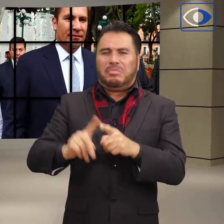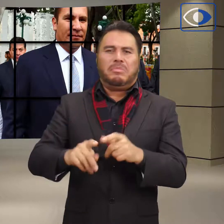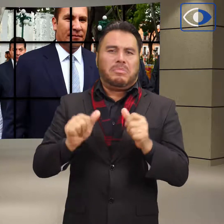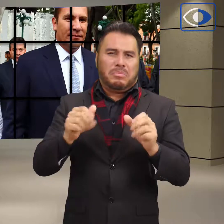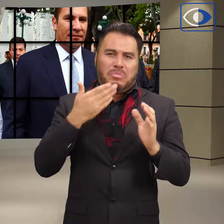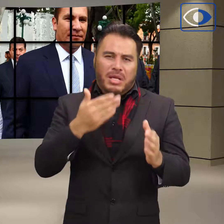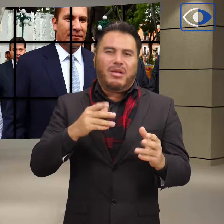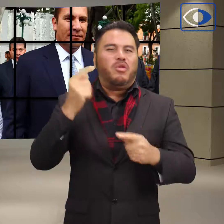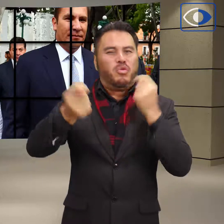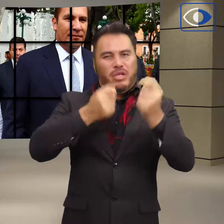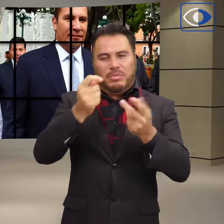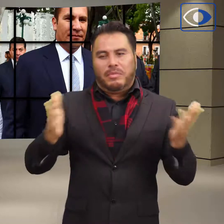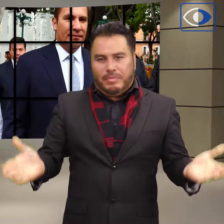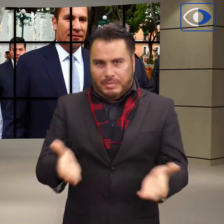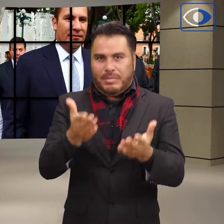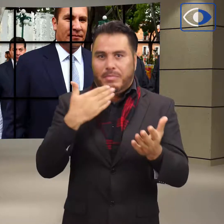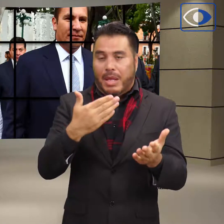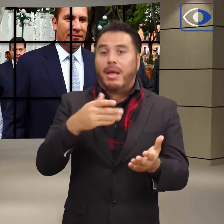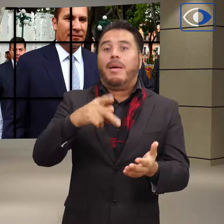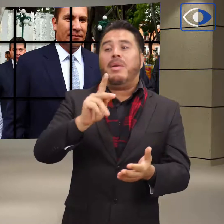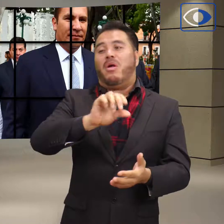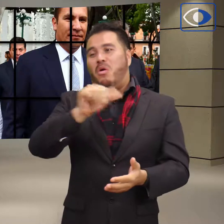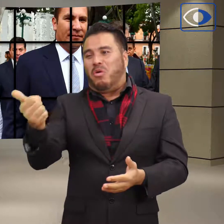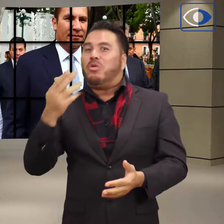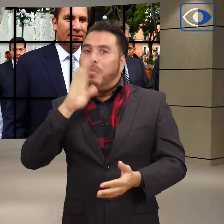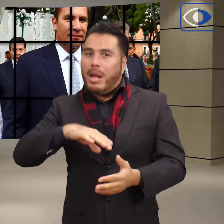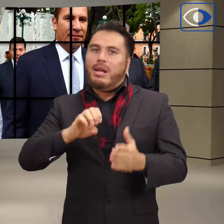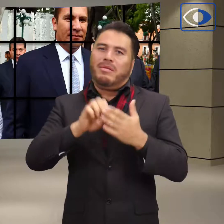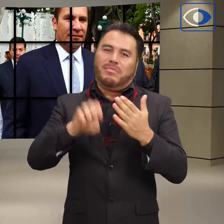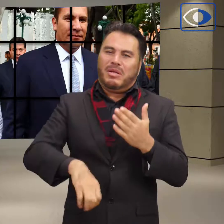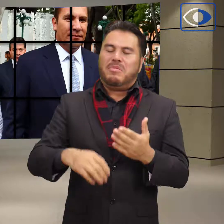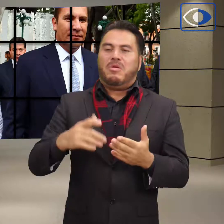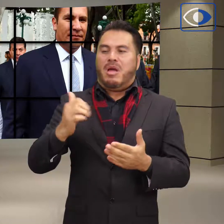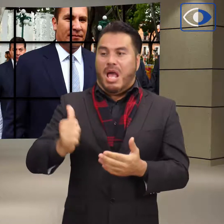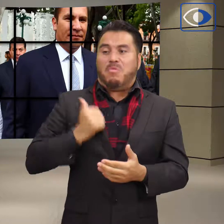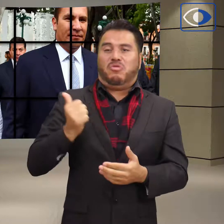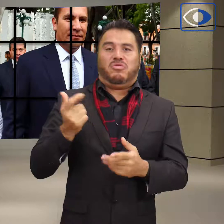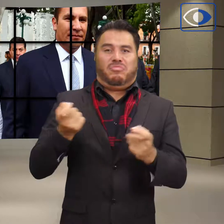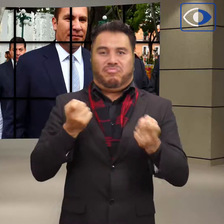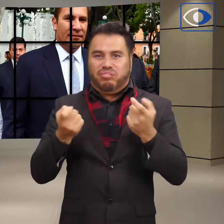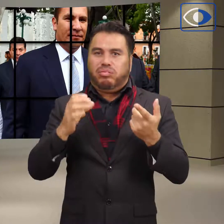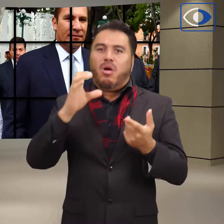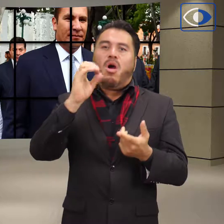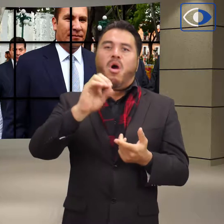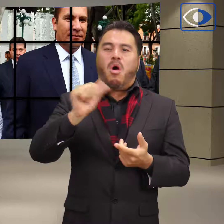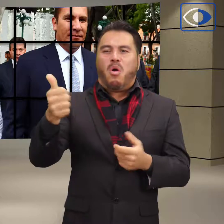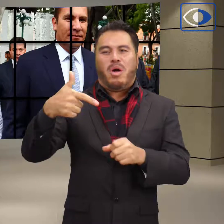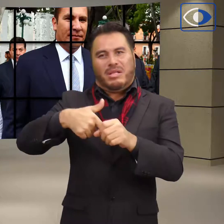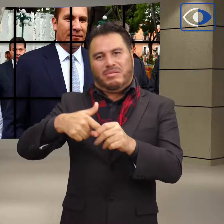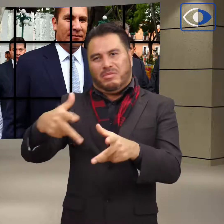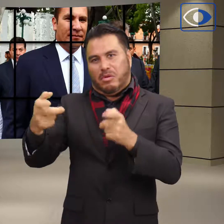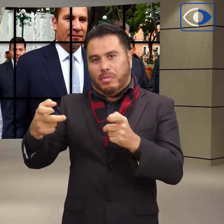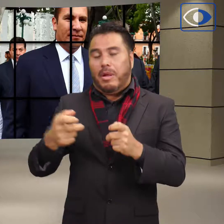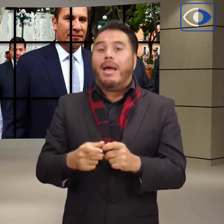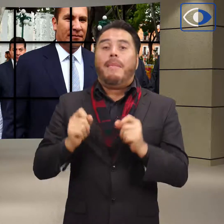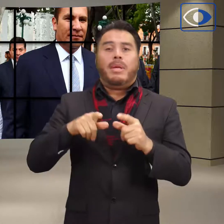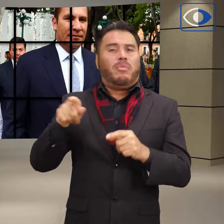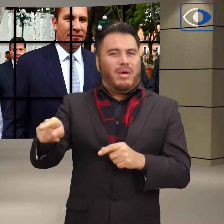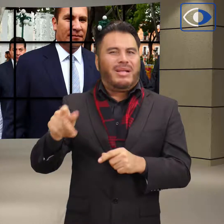y el boom en el robo de combustible. Además, Moreno Valle, cuya carrera estuvo vinculada a Alvester Gordillo, también fue